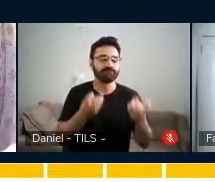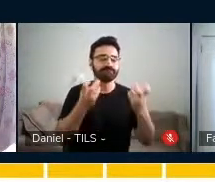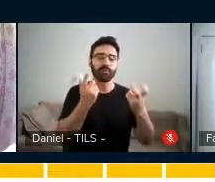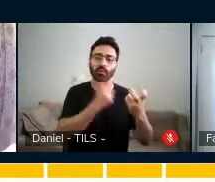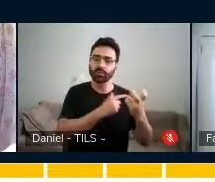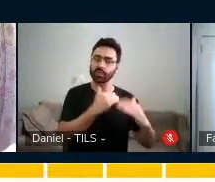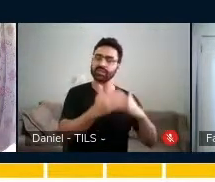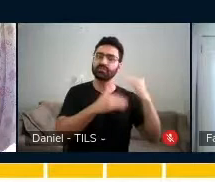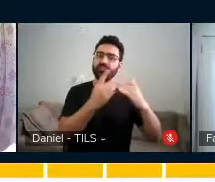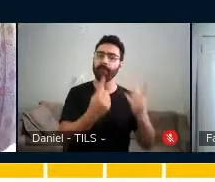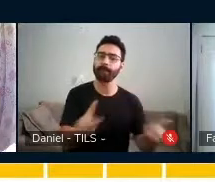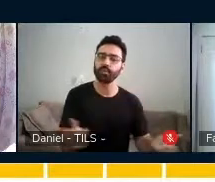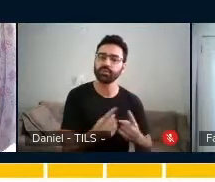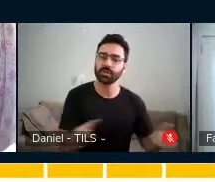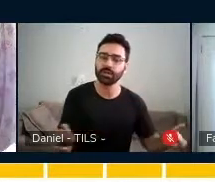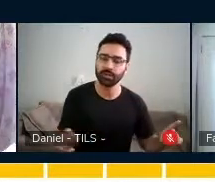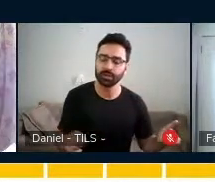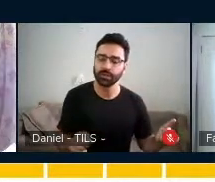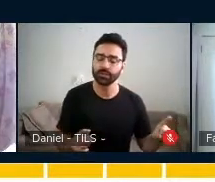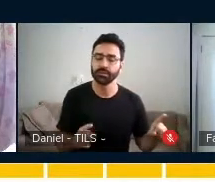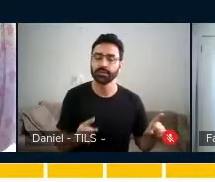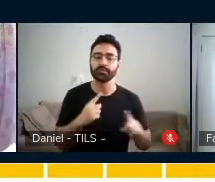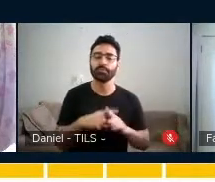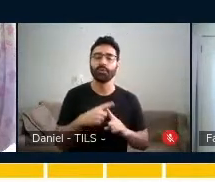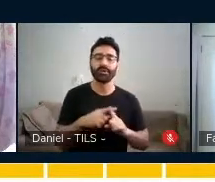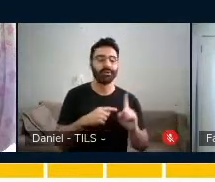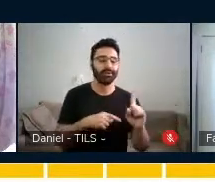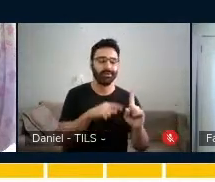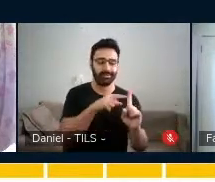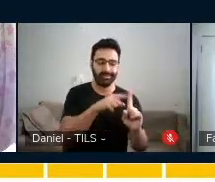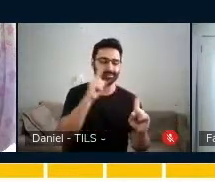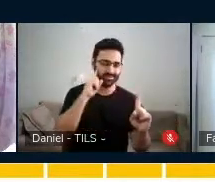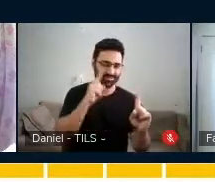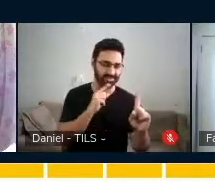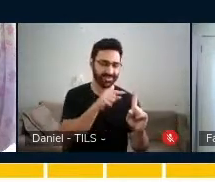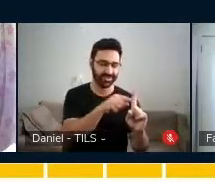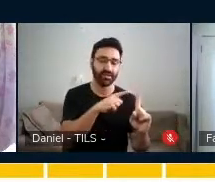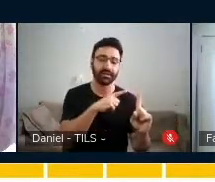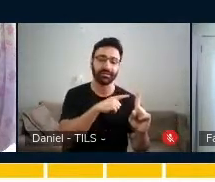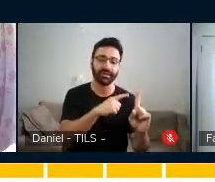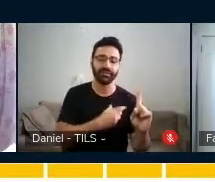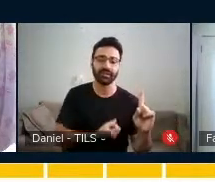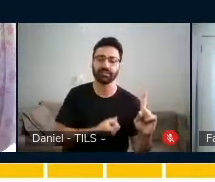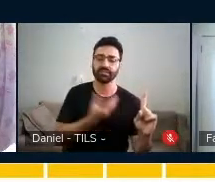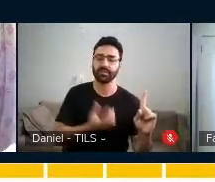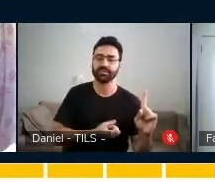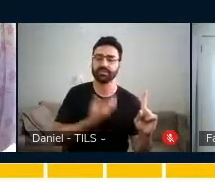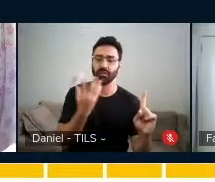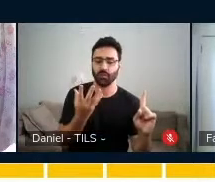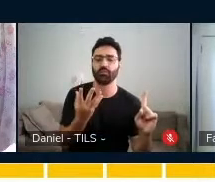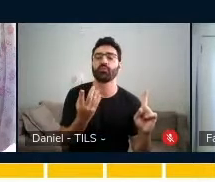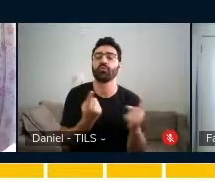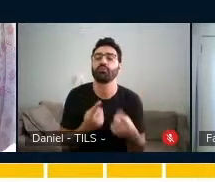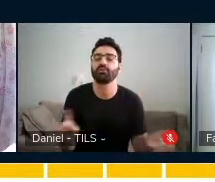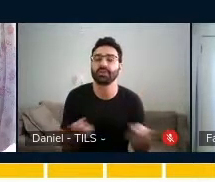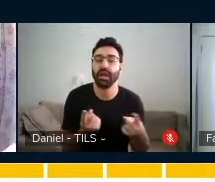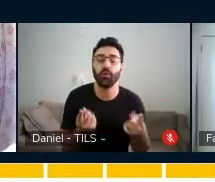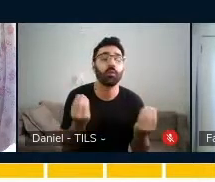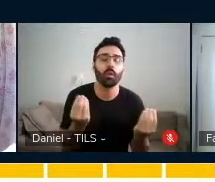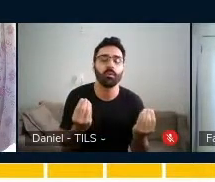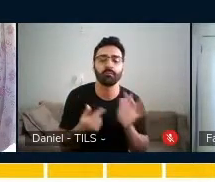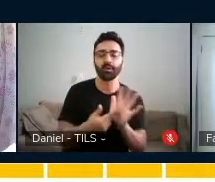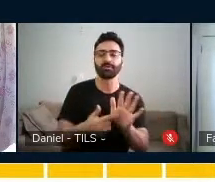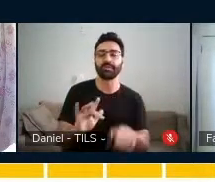Quando ela teve a sua expressão musical na dança, porque a dança, ela é um movimento